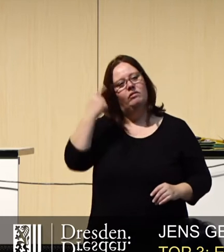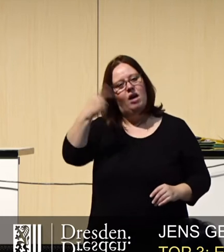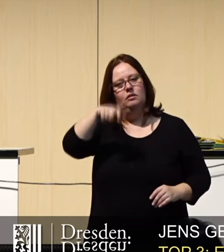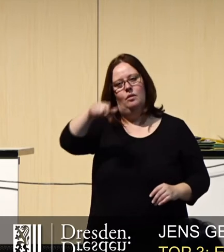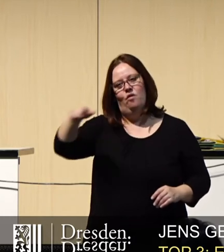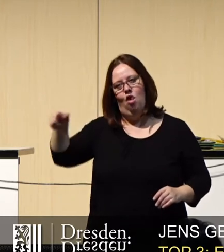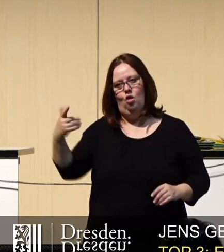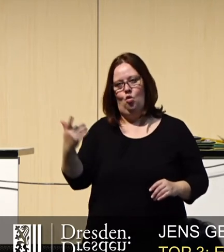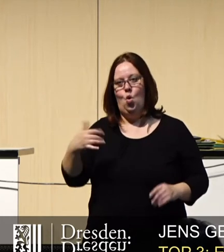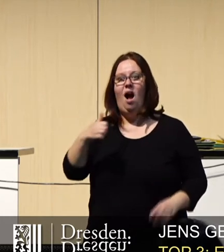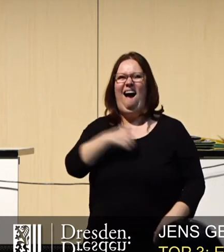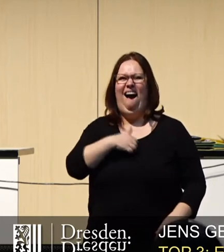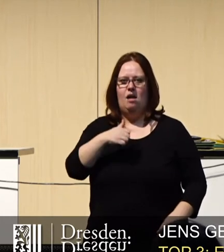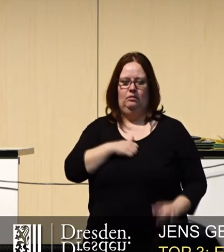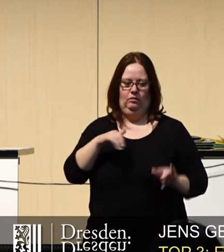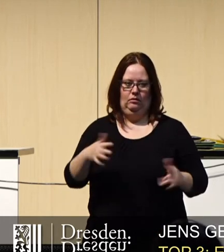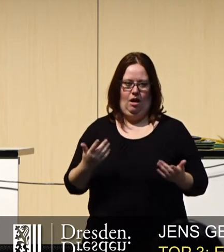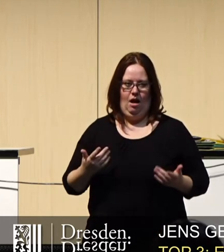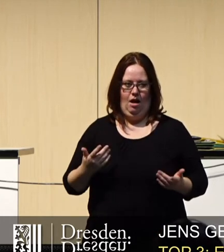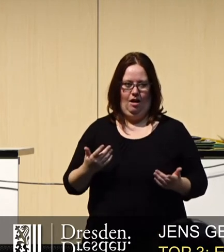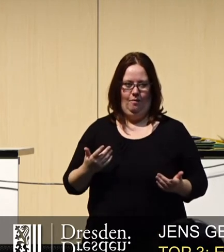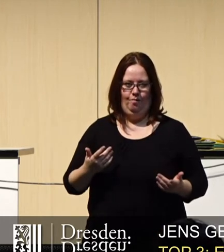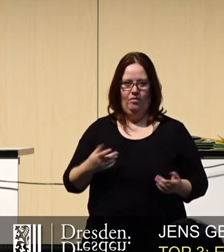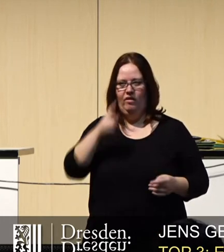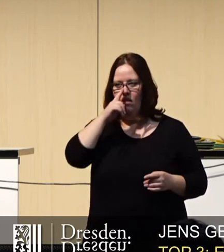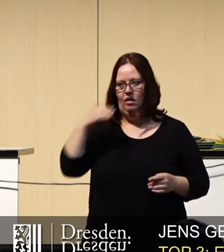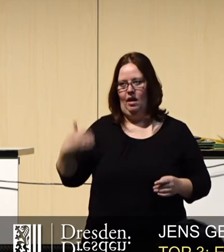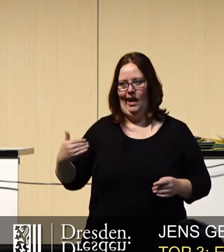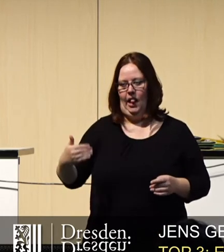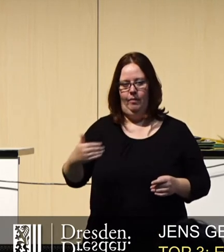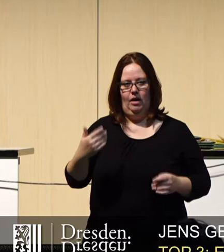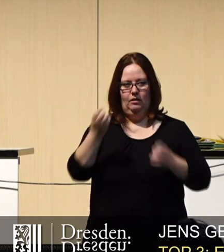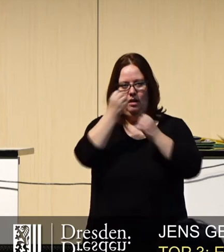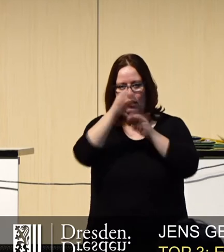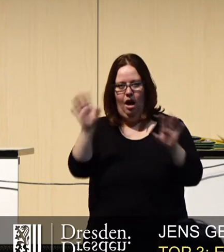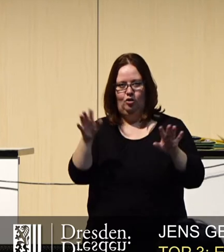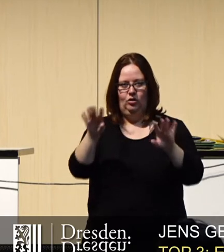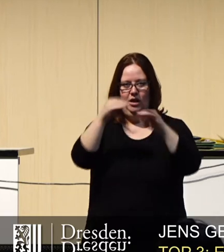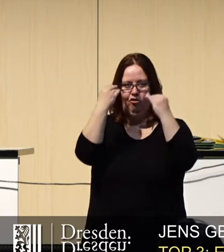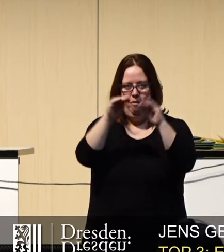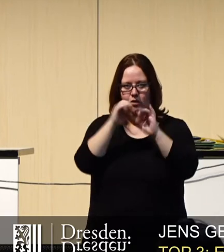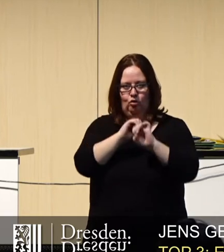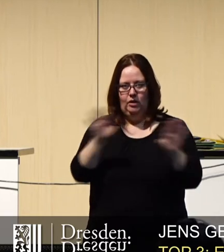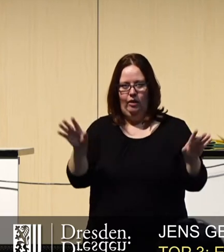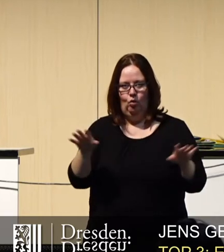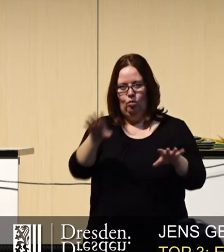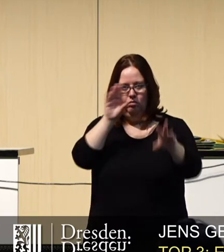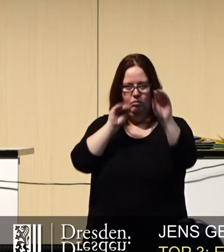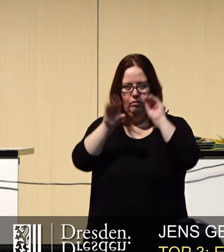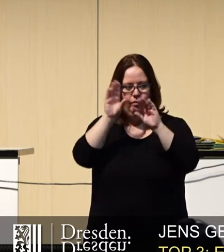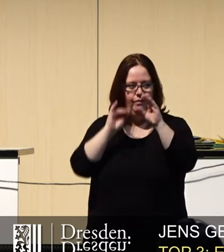Bevölkerung Ängste gibt. Wer regelmäßig Nachrichten, Informationssendungen mitbekommt,